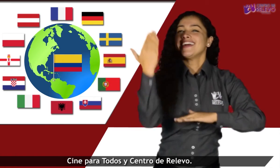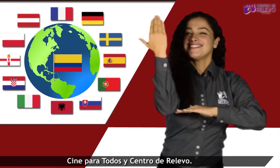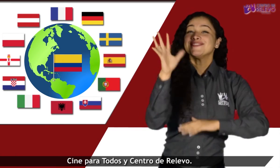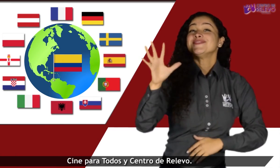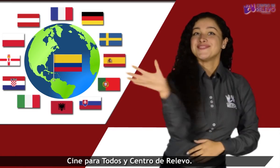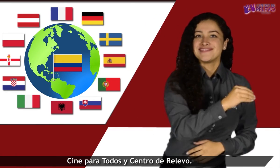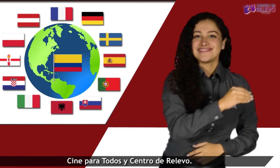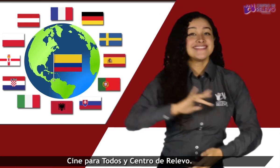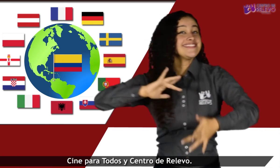Centro de Relevo.